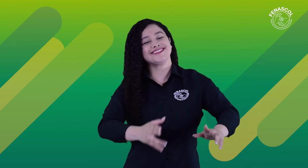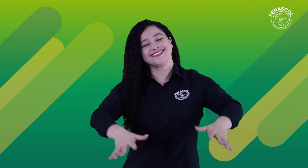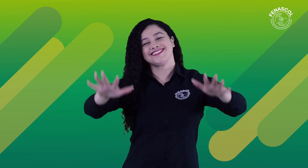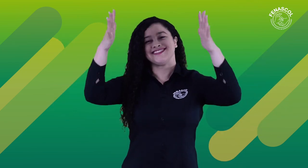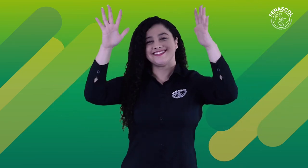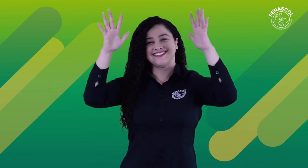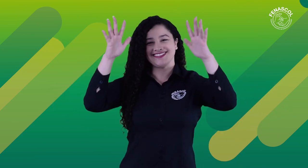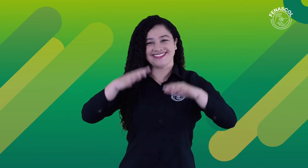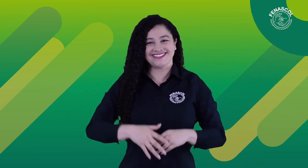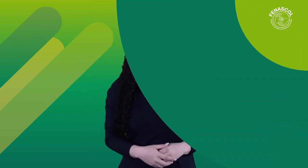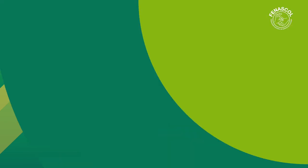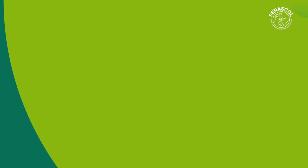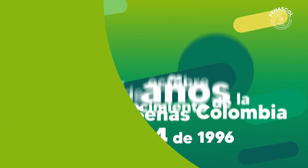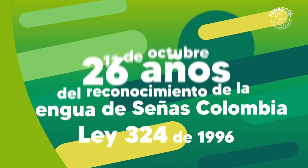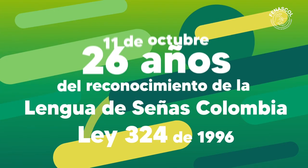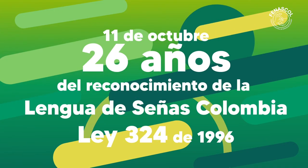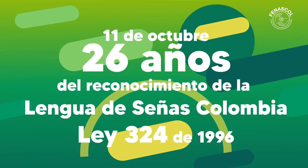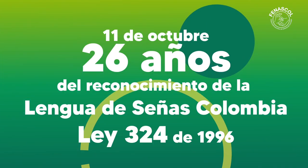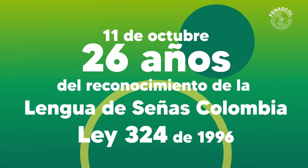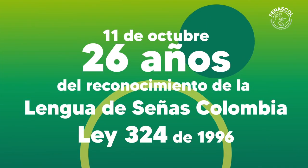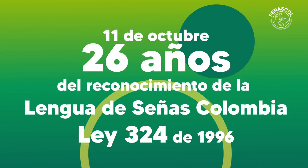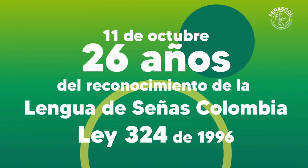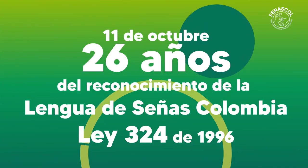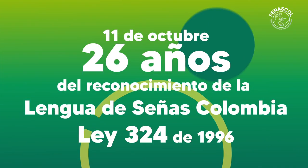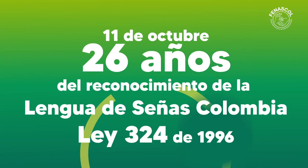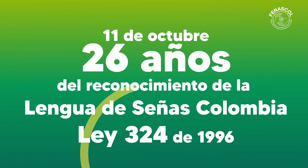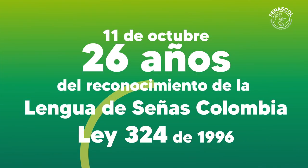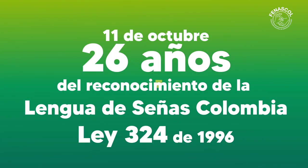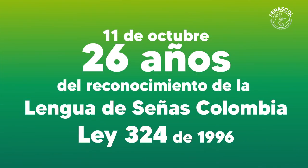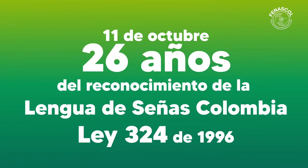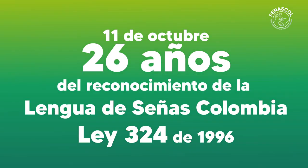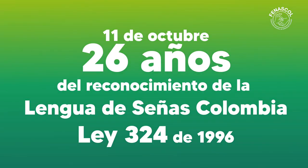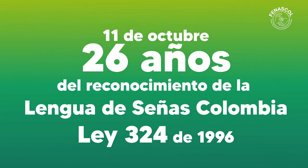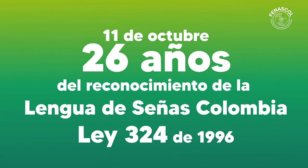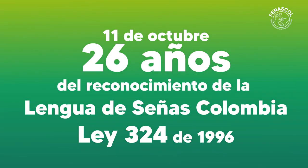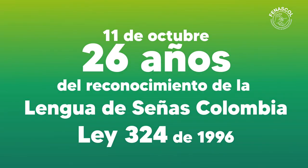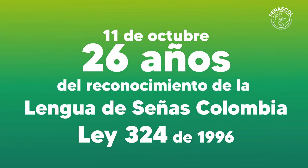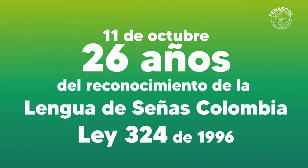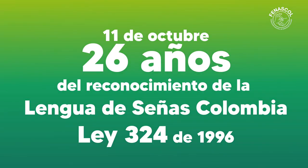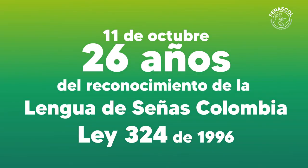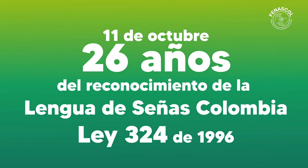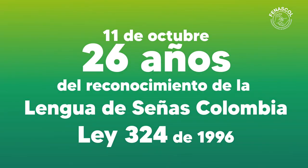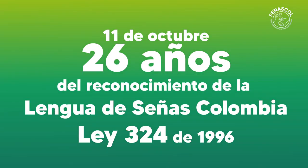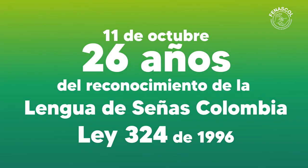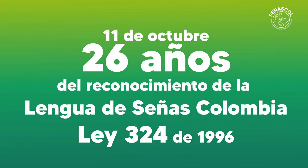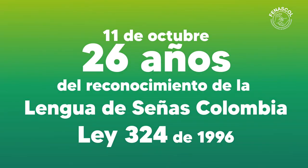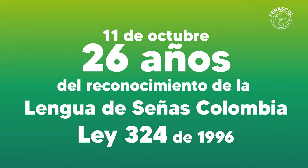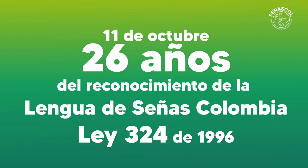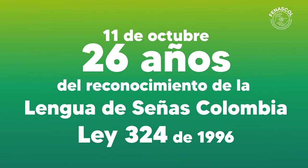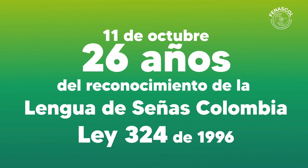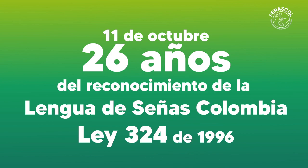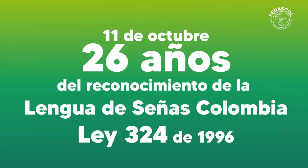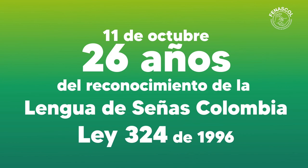a la lengua de señas colombiana. 11 de octubre, 26 años del reconocimiento de la lengua de señas colombiana. Ley 3.24 de